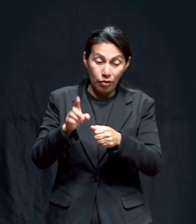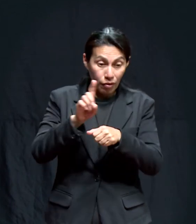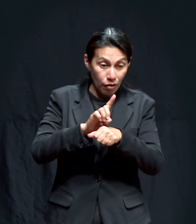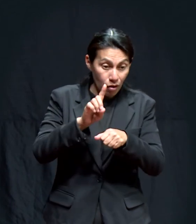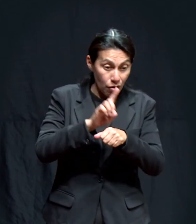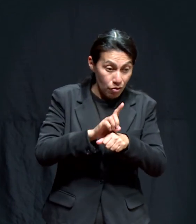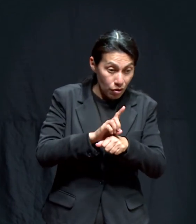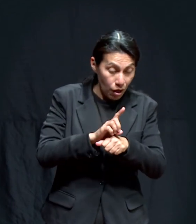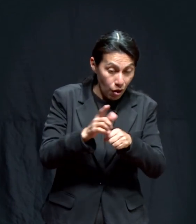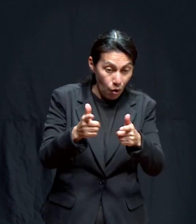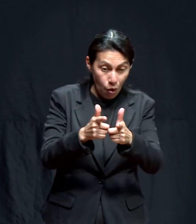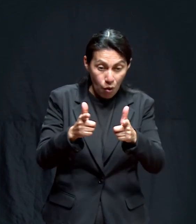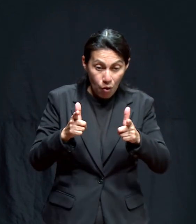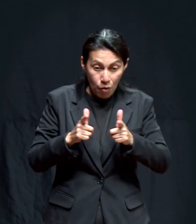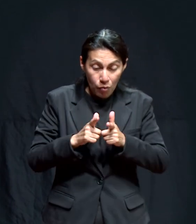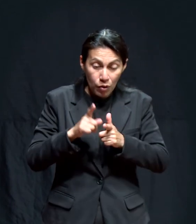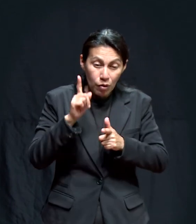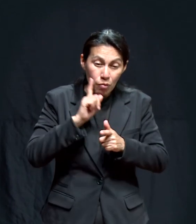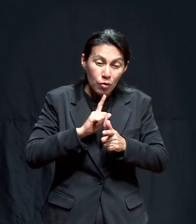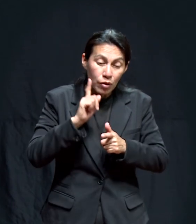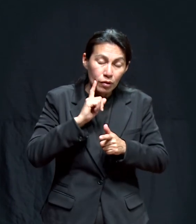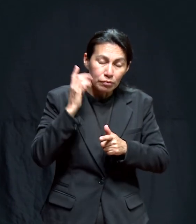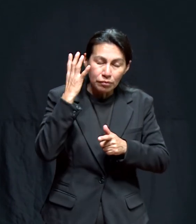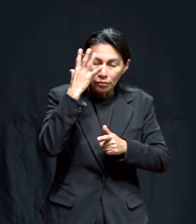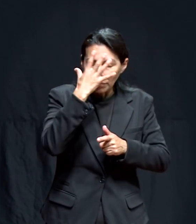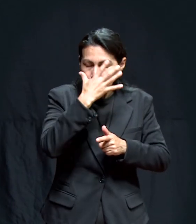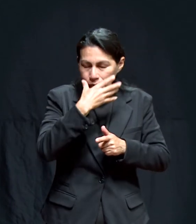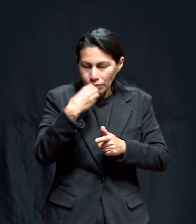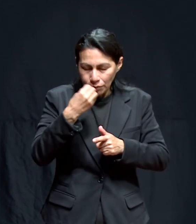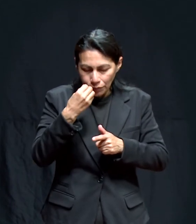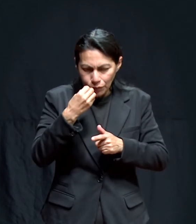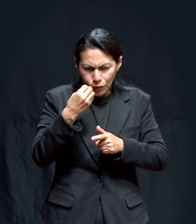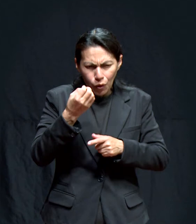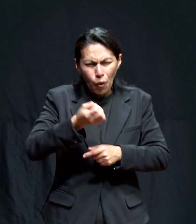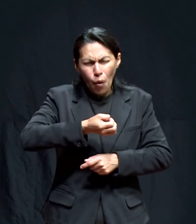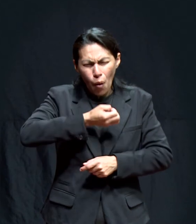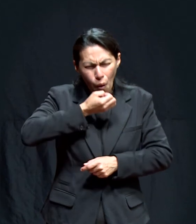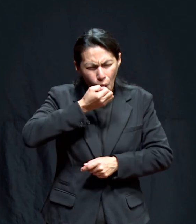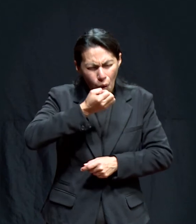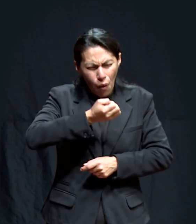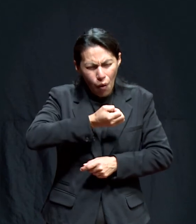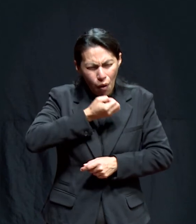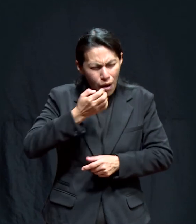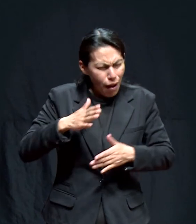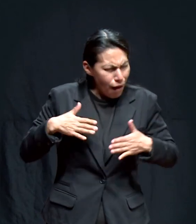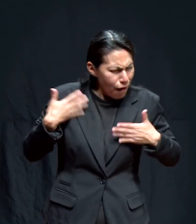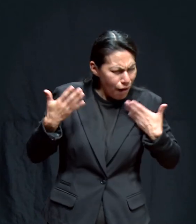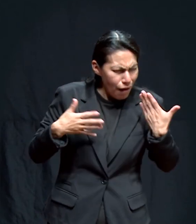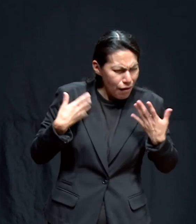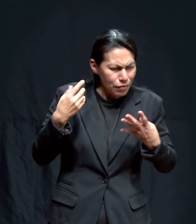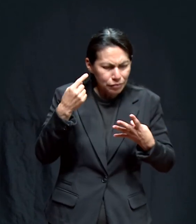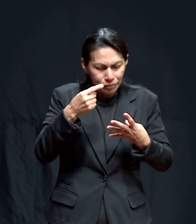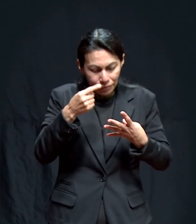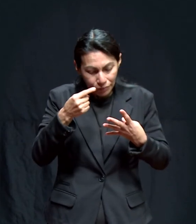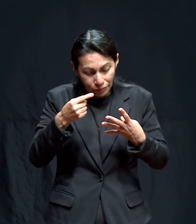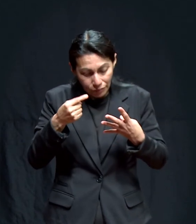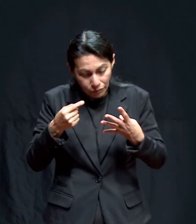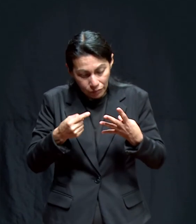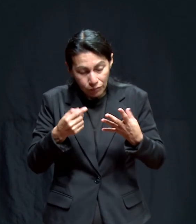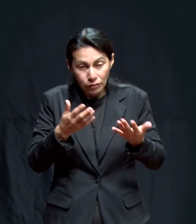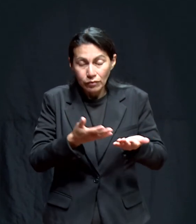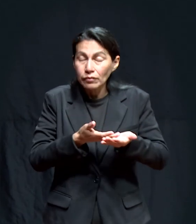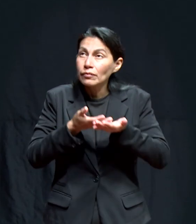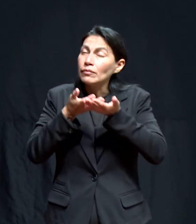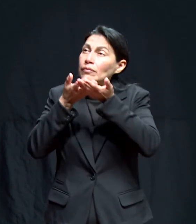días, por nombre, hay un grupo de hermosas damas que se gozan de poner